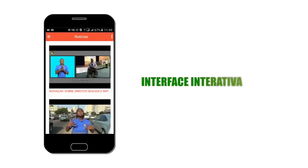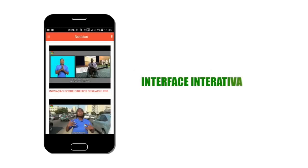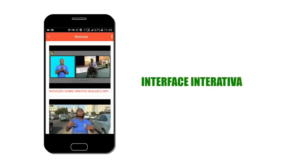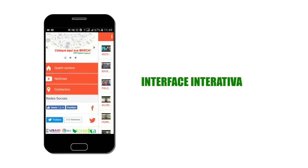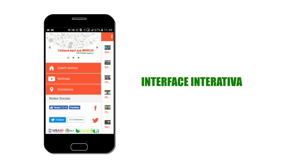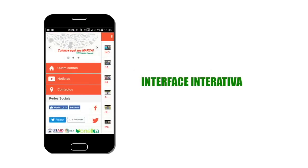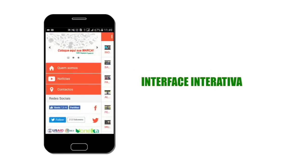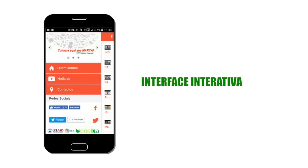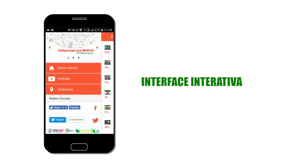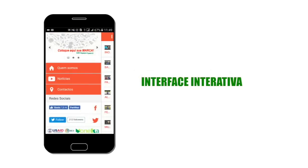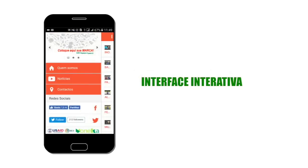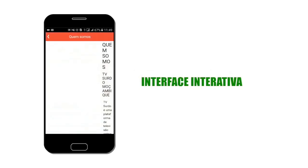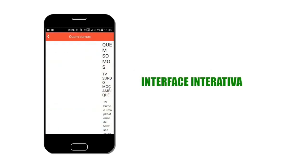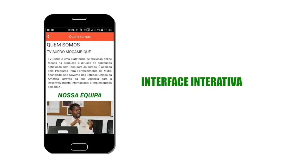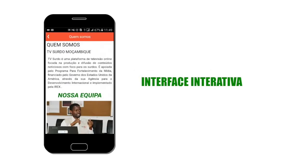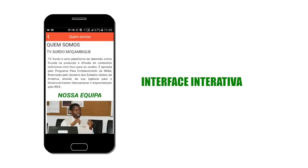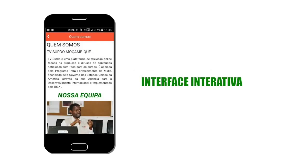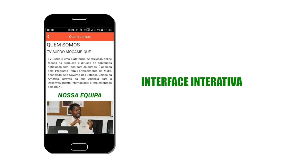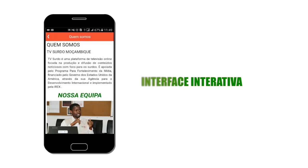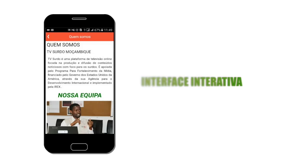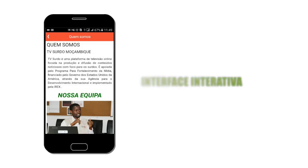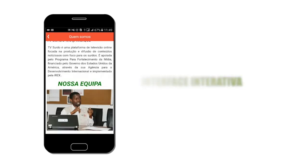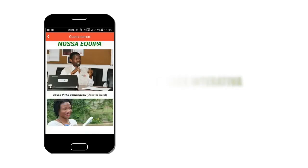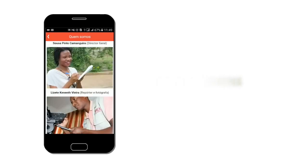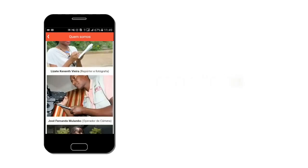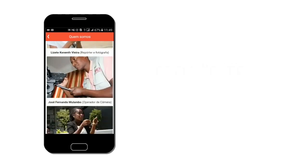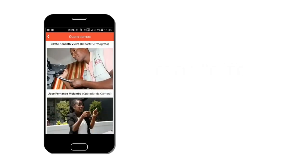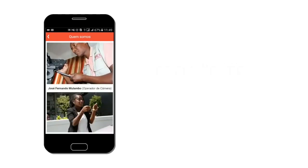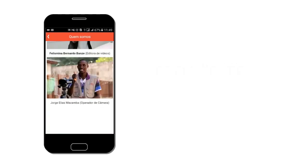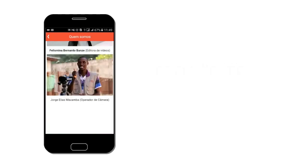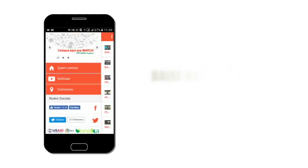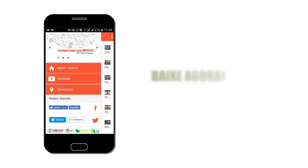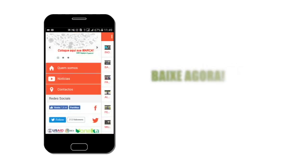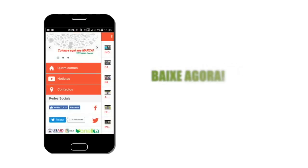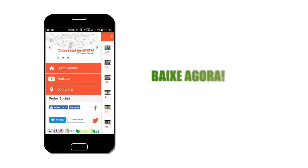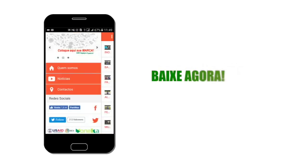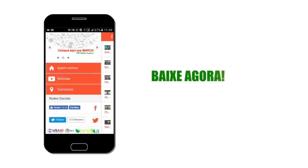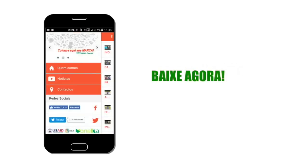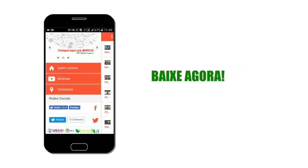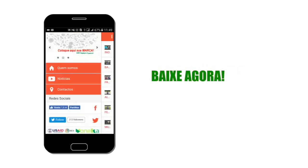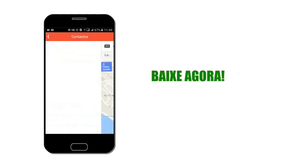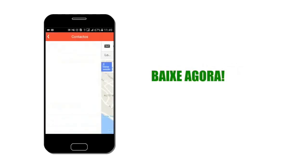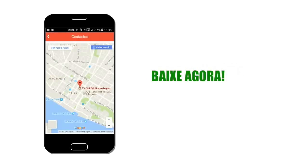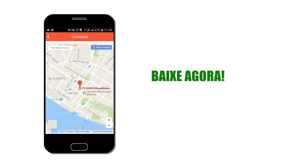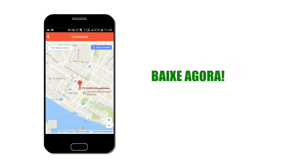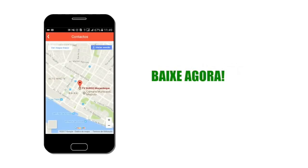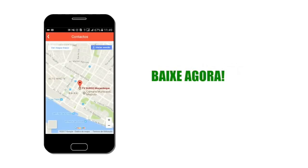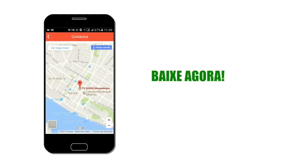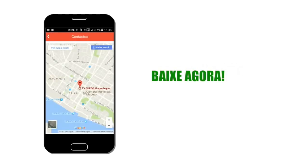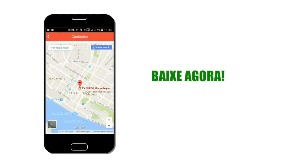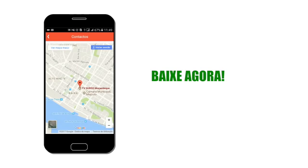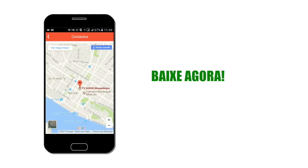Possui uma interface bastante interativa. De que está à espera? Baixe agora. TV